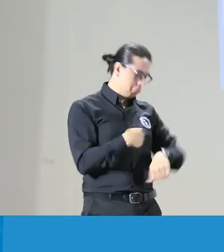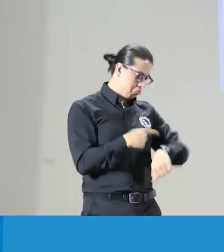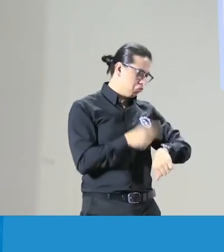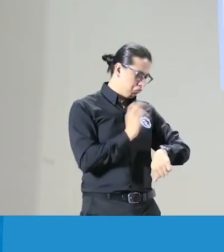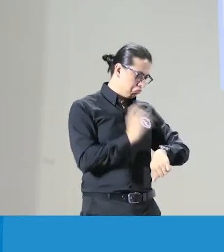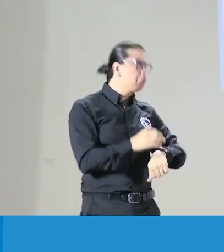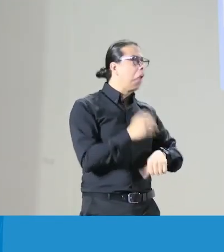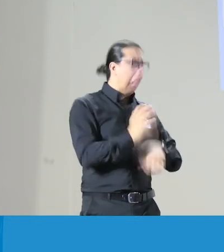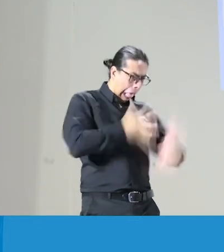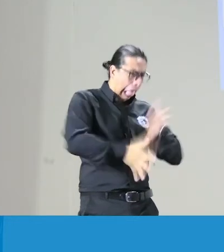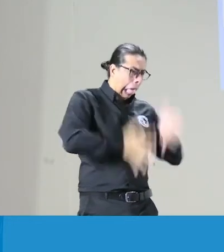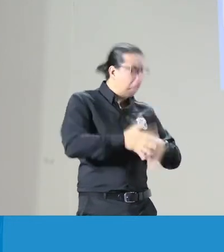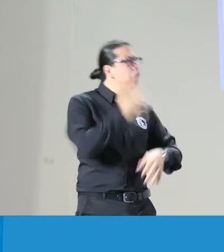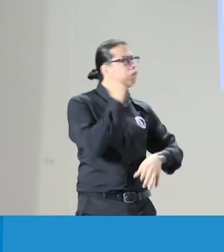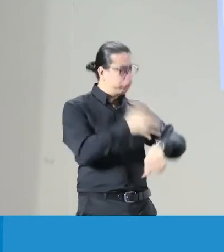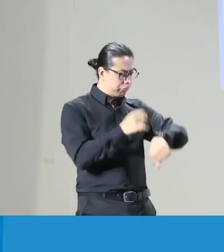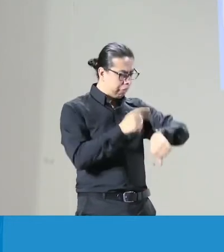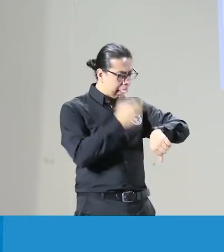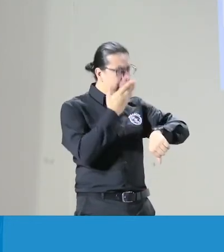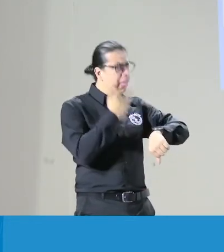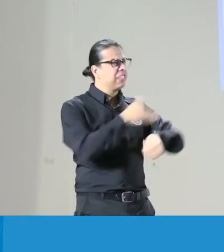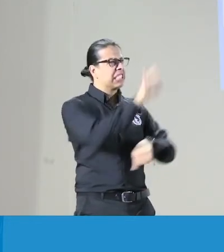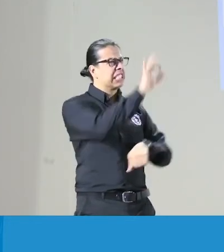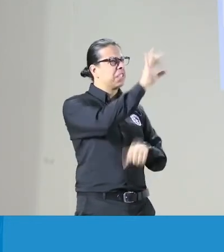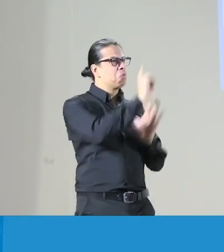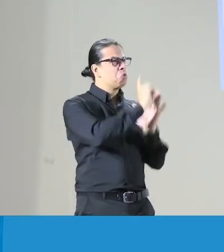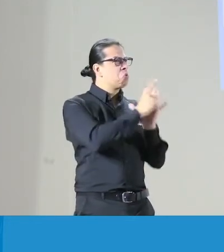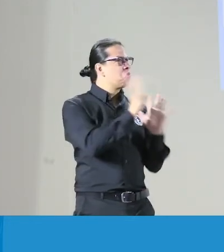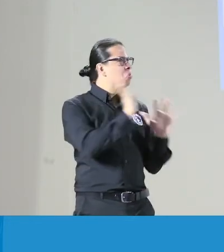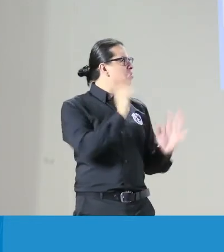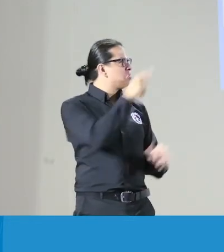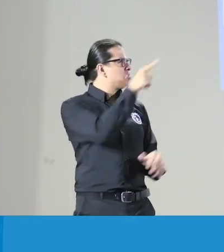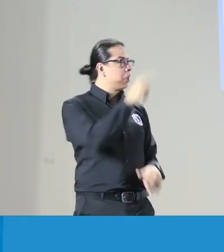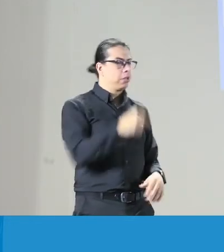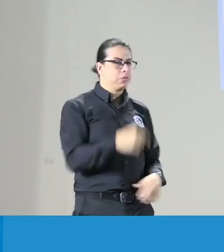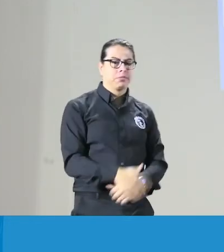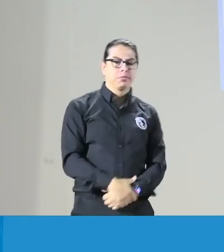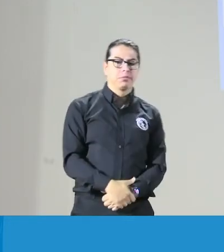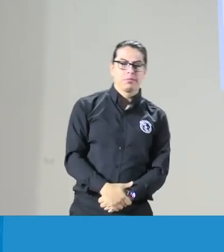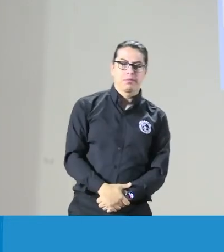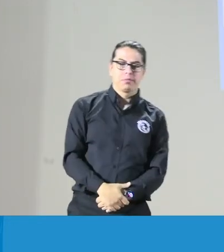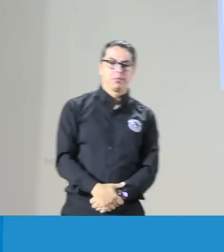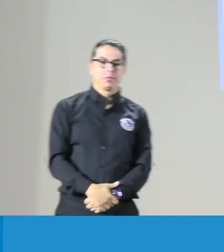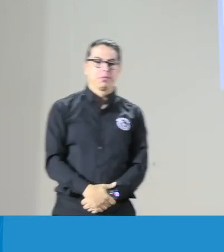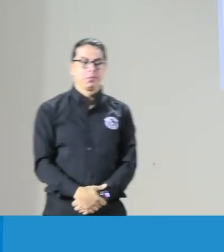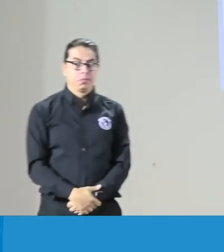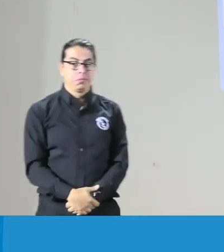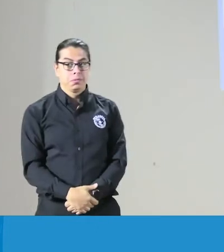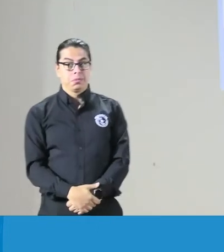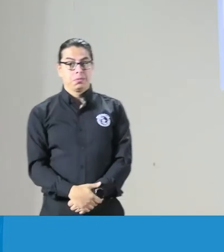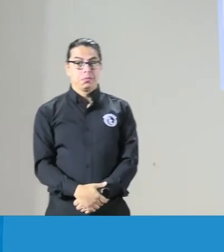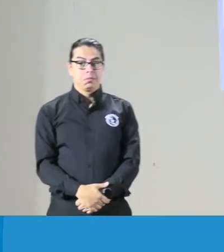Bueno, yo hice, no sé, 15 minutos, tengo un trabajo.